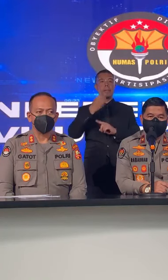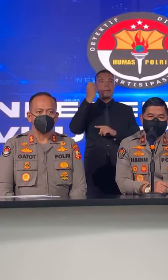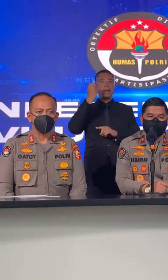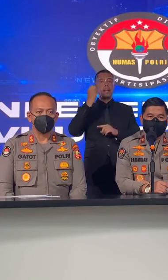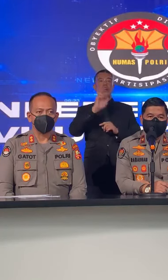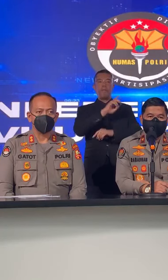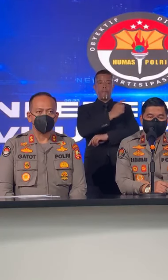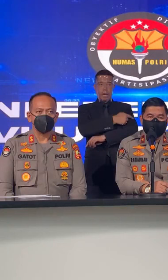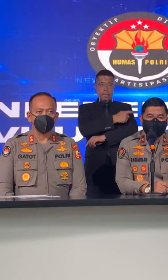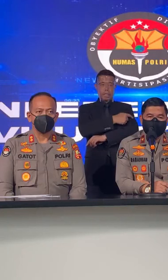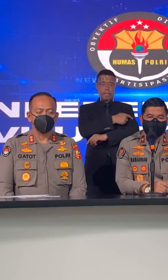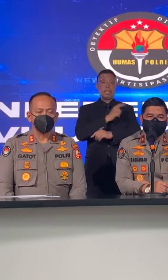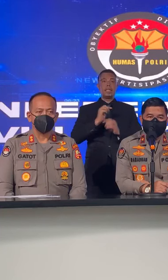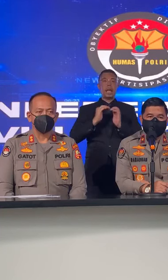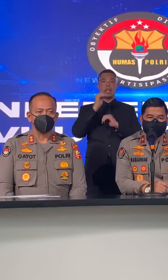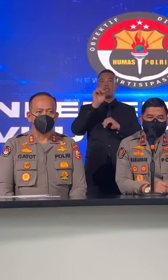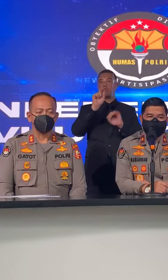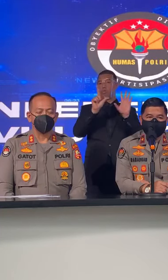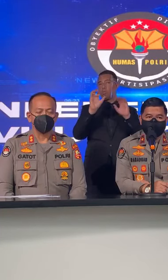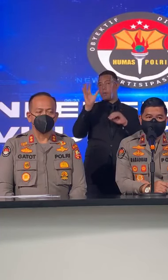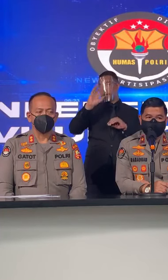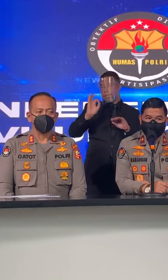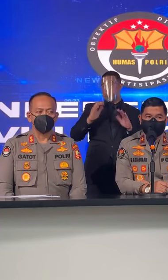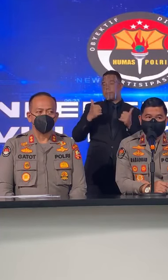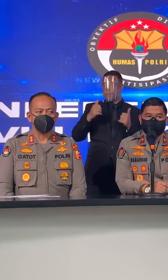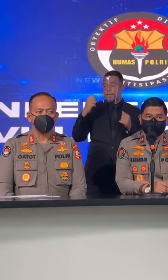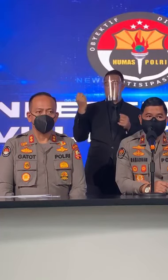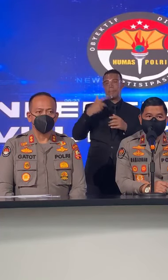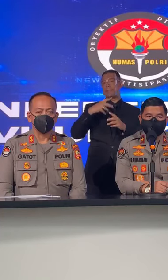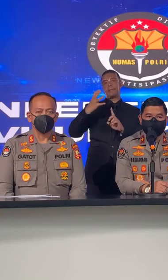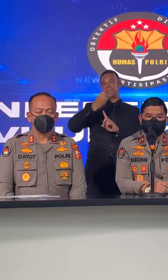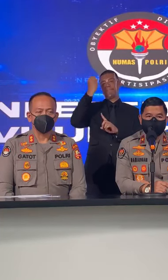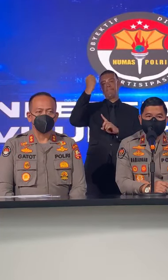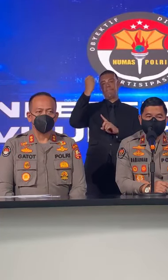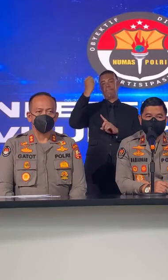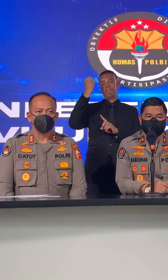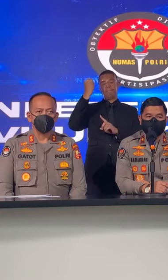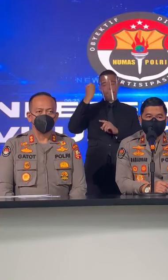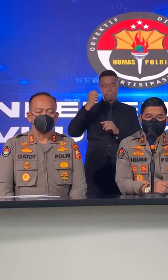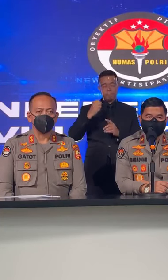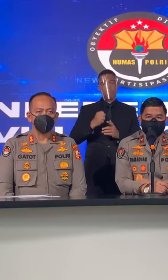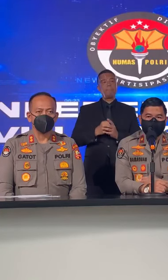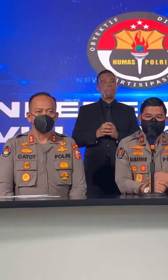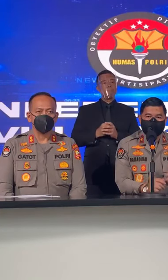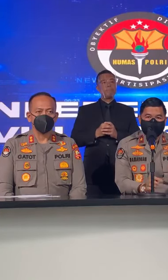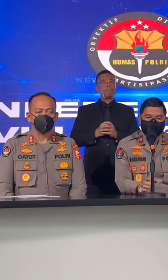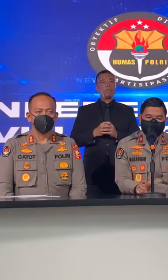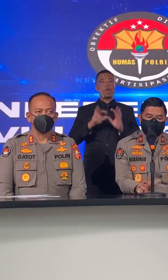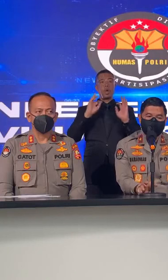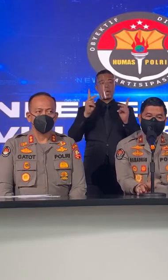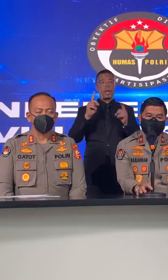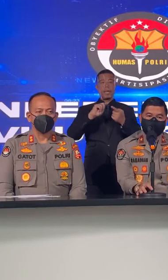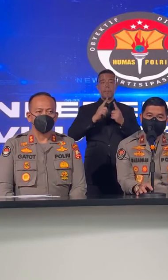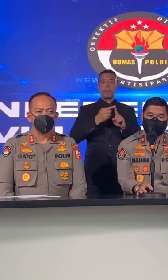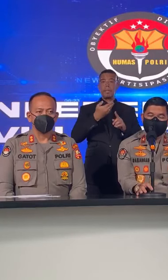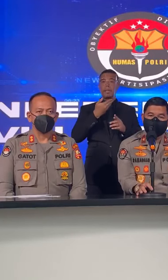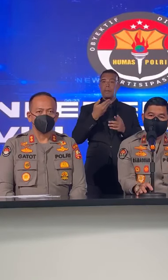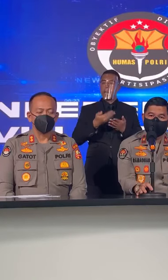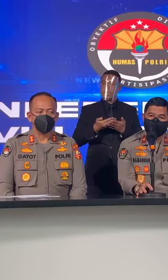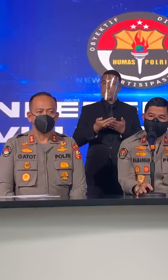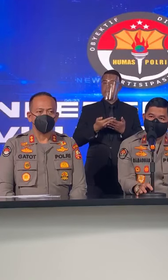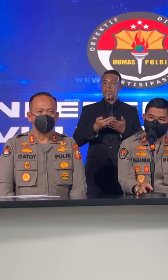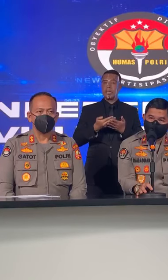Vaksinasi Di atas 70% Itu Dapat Segera Terwujud Baik Terima kasih